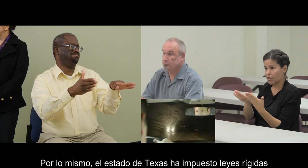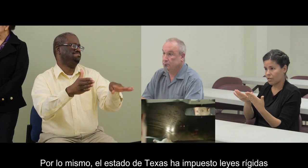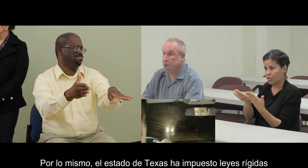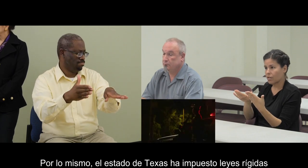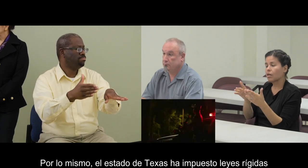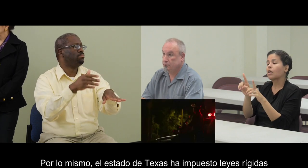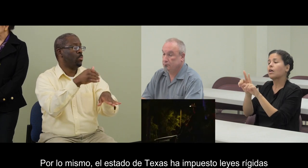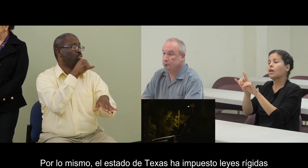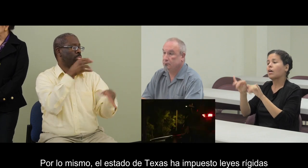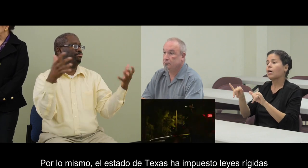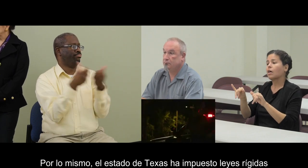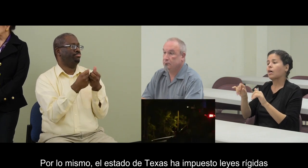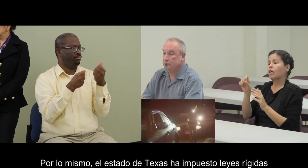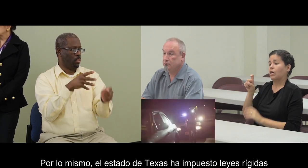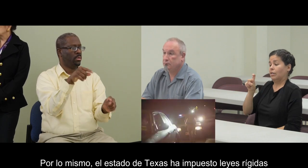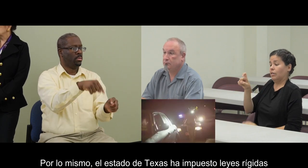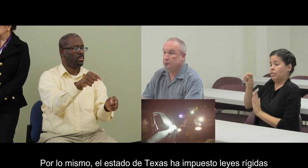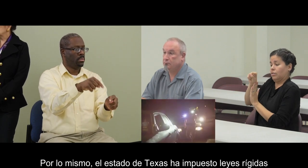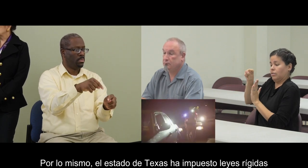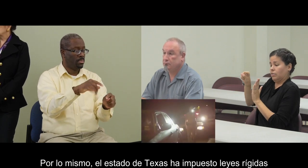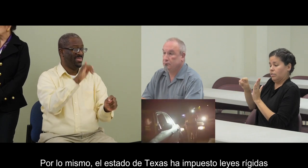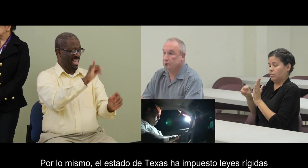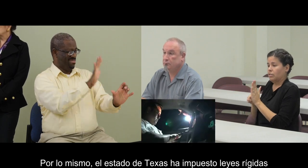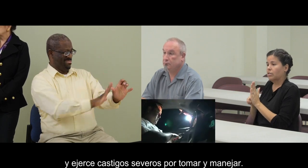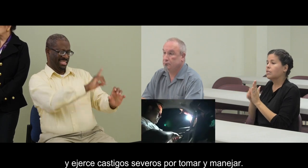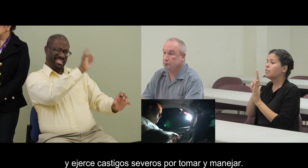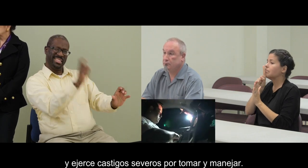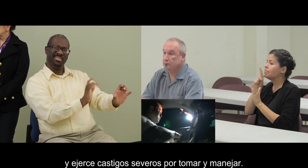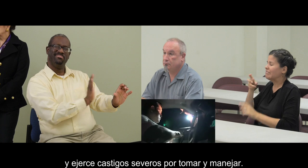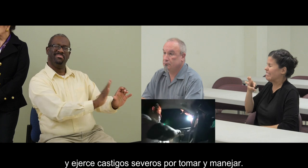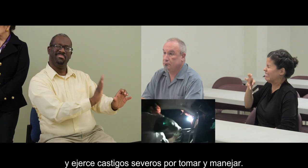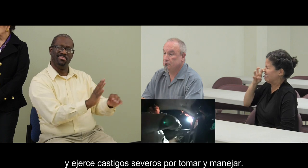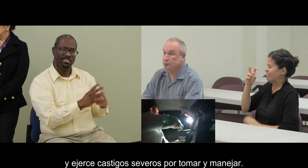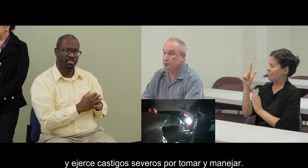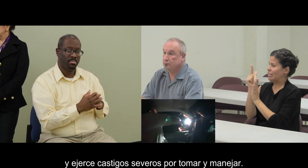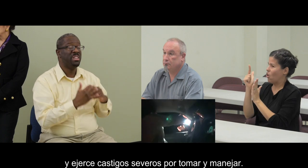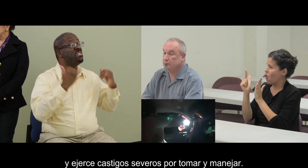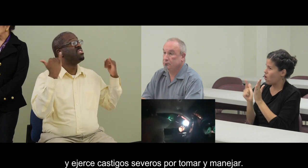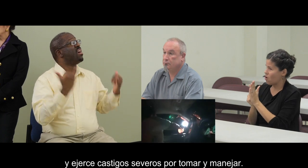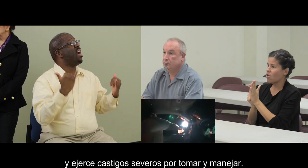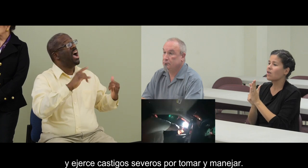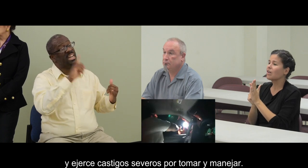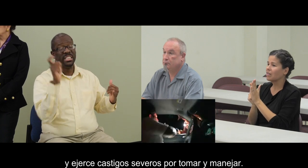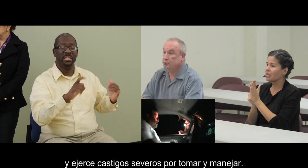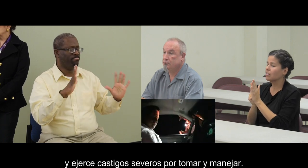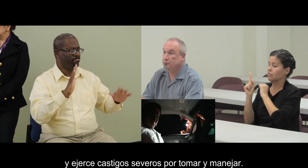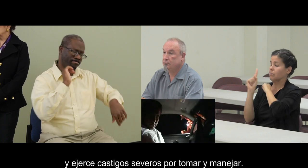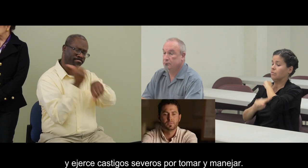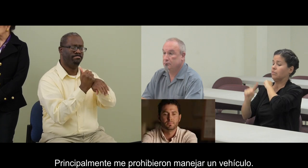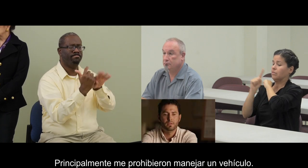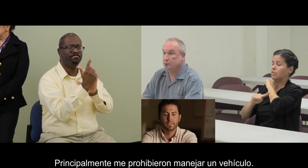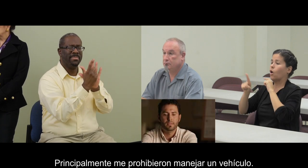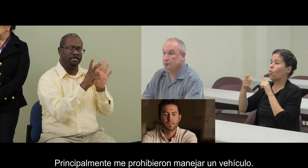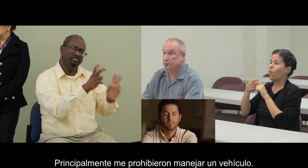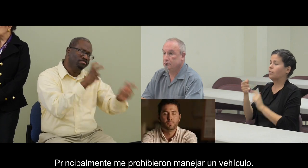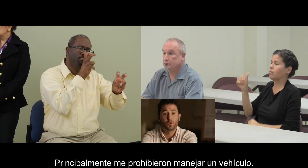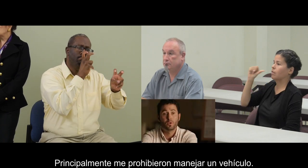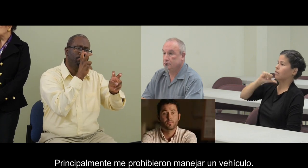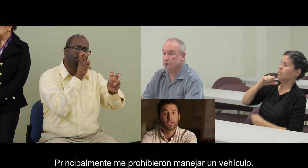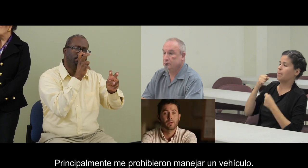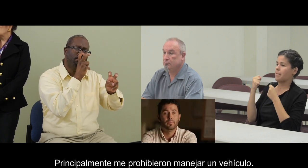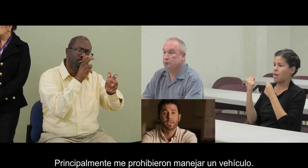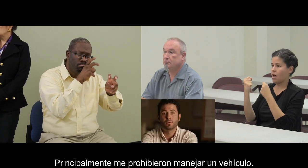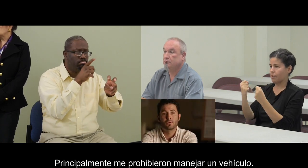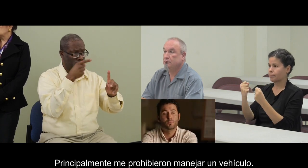mismo, el estado de Texas ha impuesto leyes rígidas y ejerce castigos severos por tomar y manejar. Principalmente